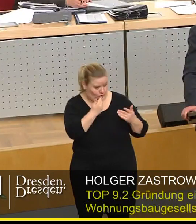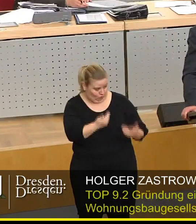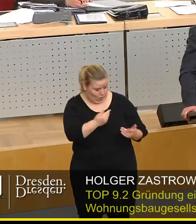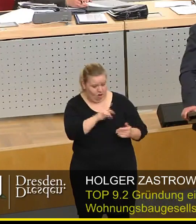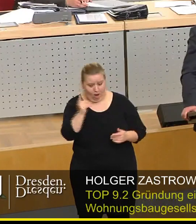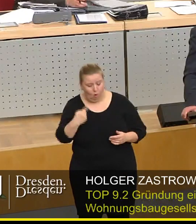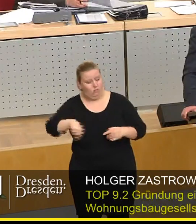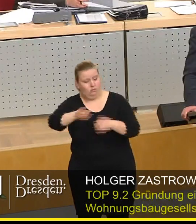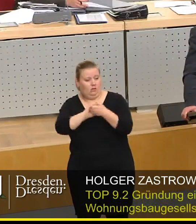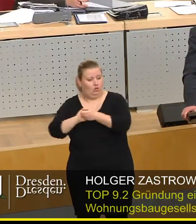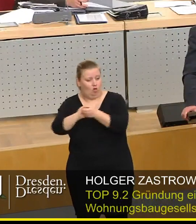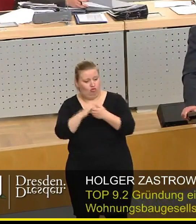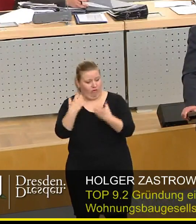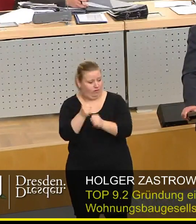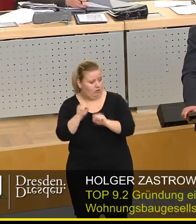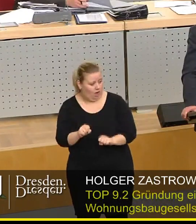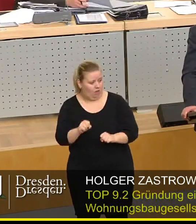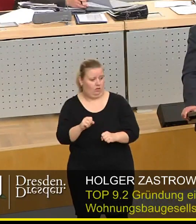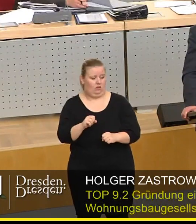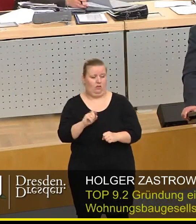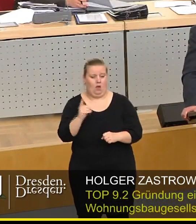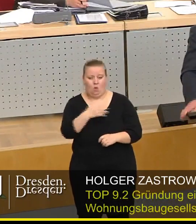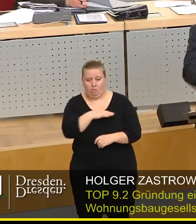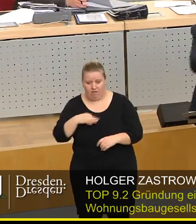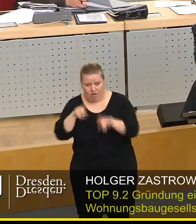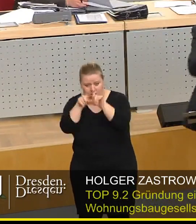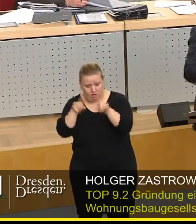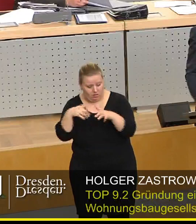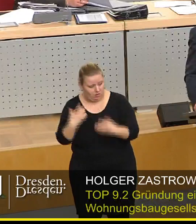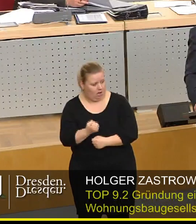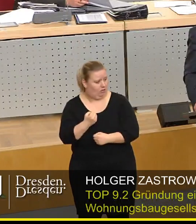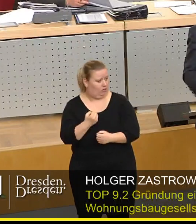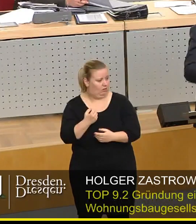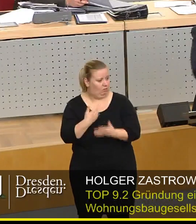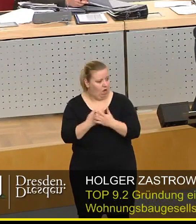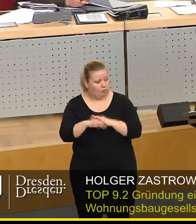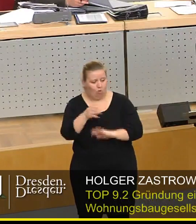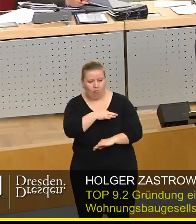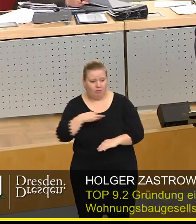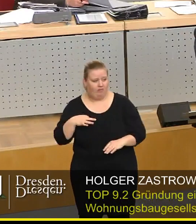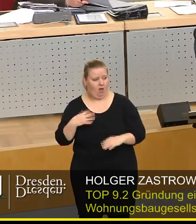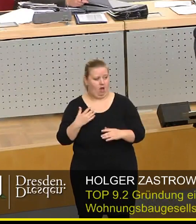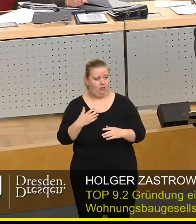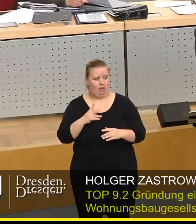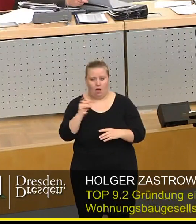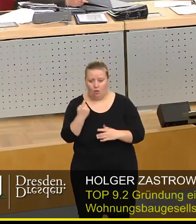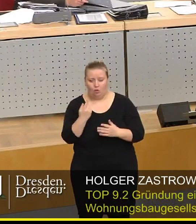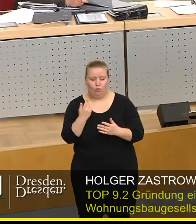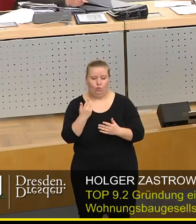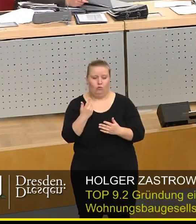genauso auch unsere Genossenschaften schaffen, dass genauso, dass auch Private können, Sie haben das nämlich schon bewiesen, indem Sie Privaten auch